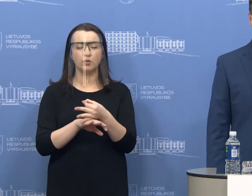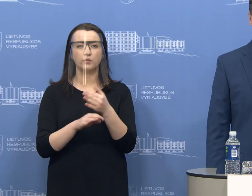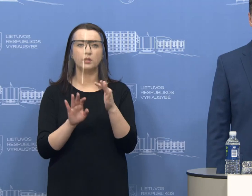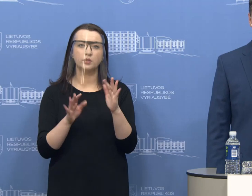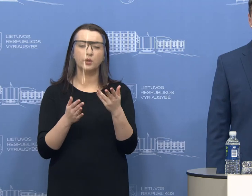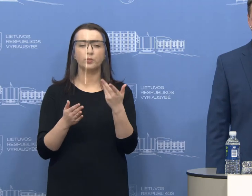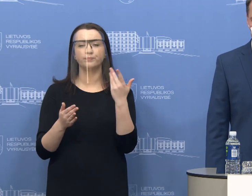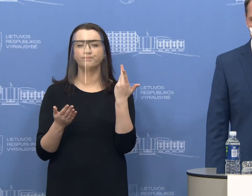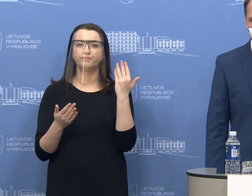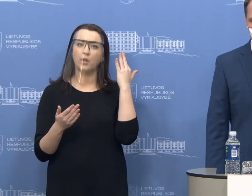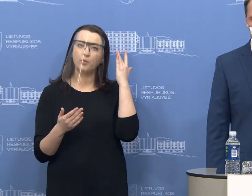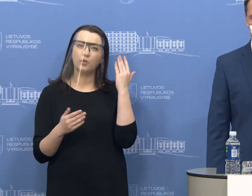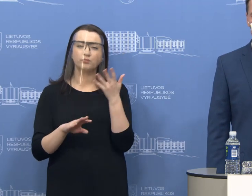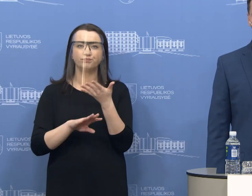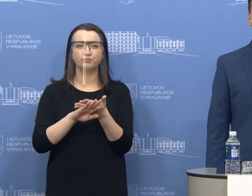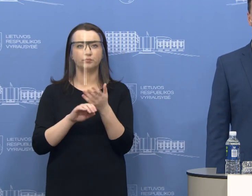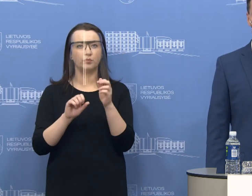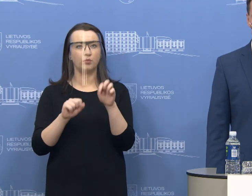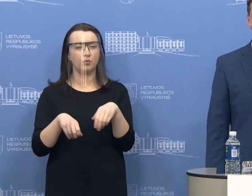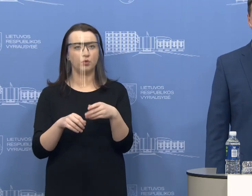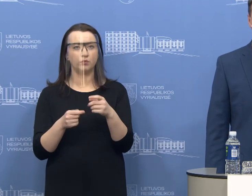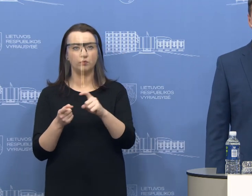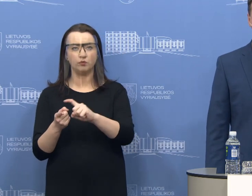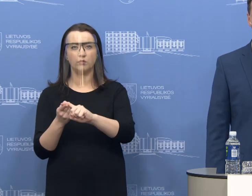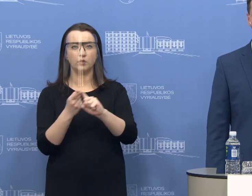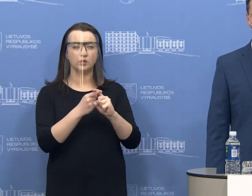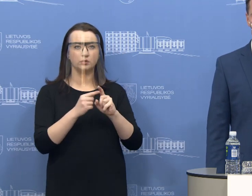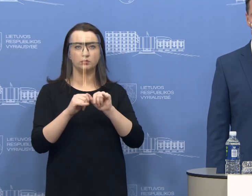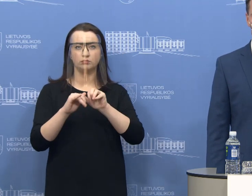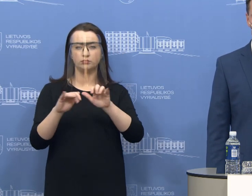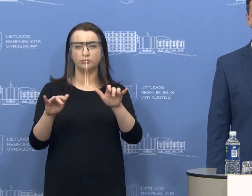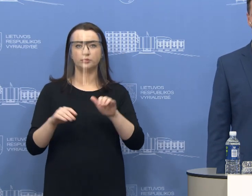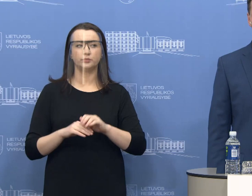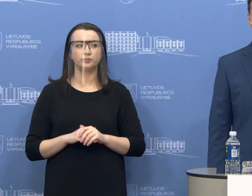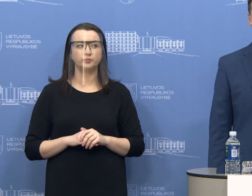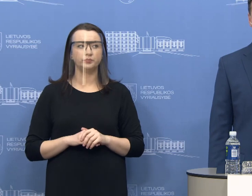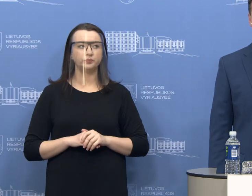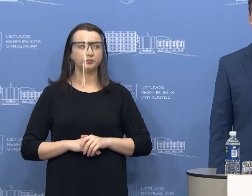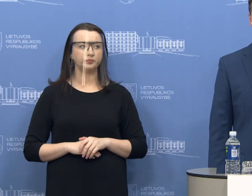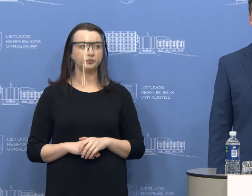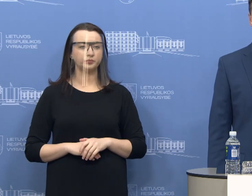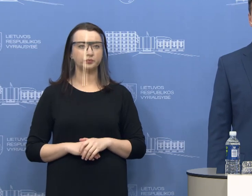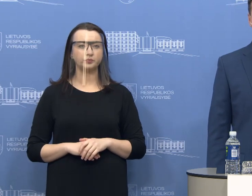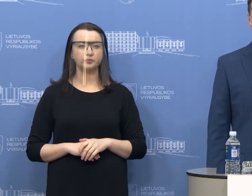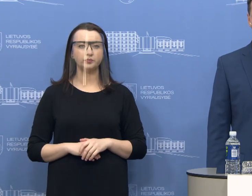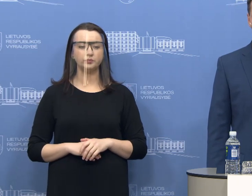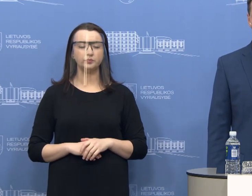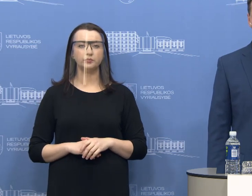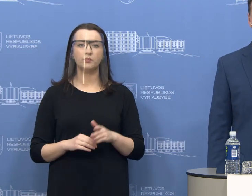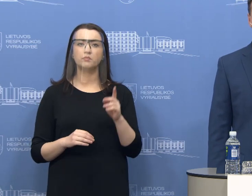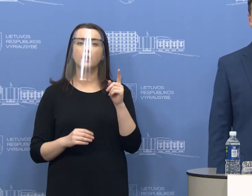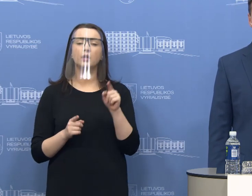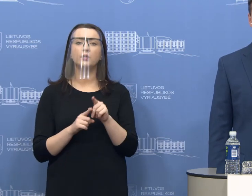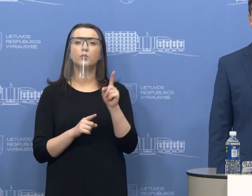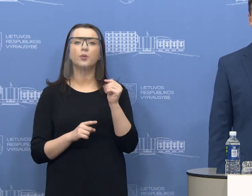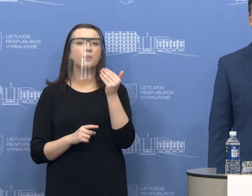toks neapgalvotas žingsnis gali susardinti mūsų šalyje gyvenančių žmonės ir piliečius. O kuriais atvejais galima